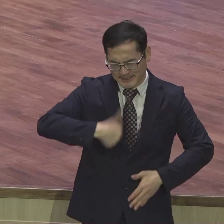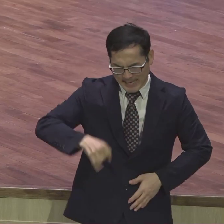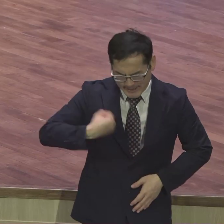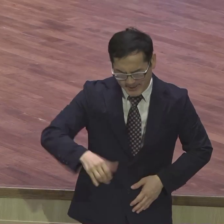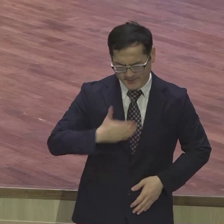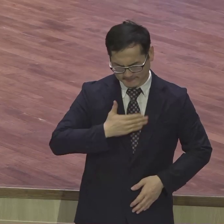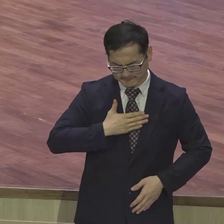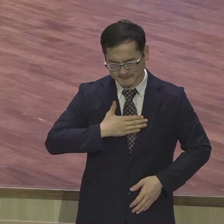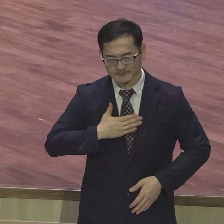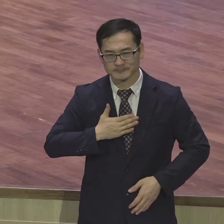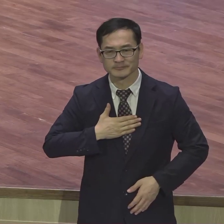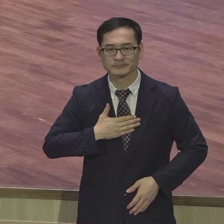감사하시기 바랍니다